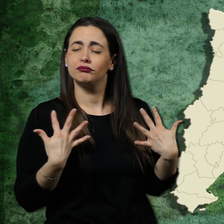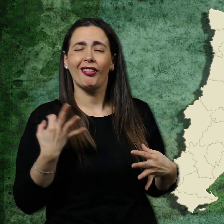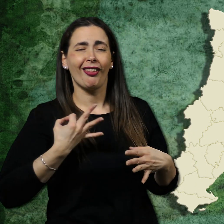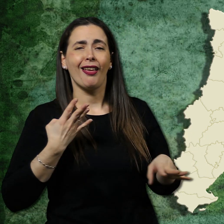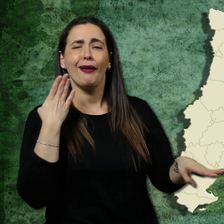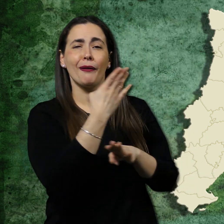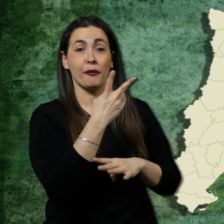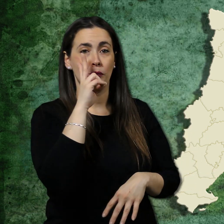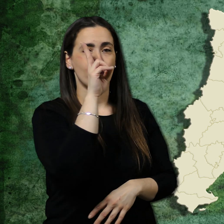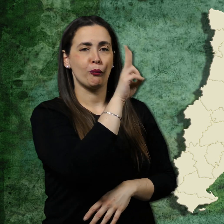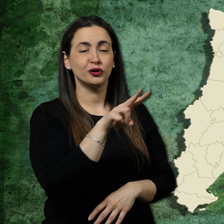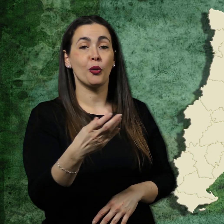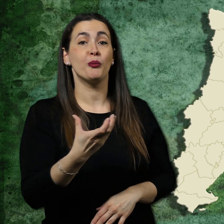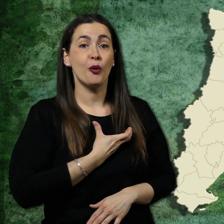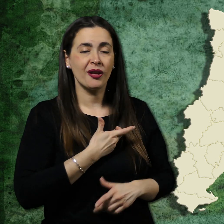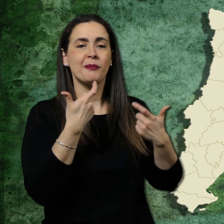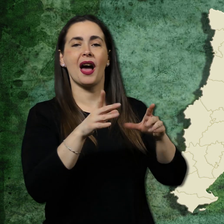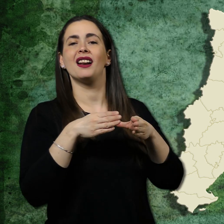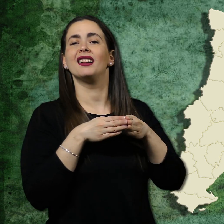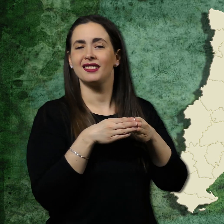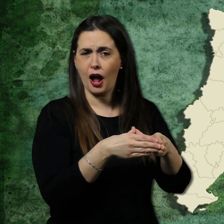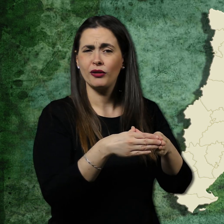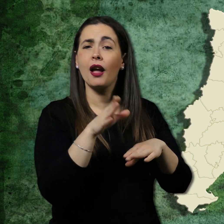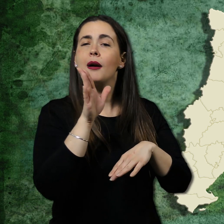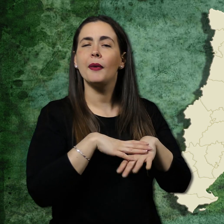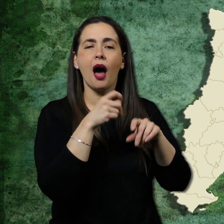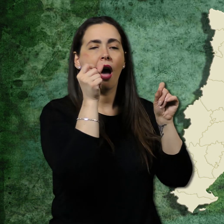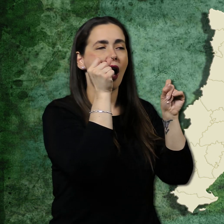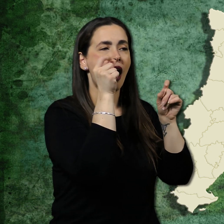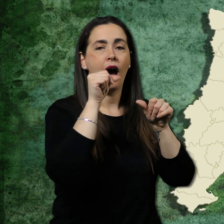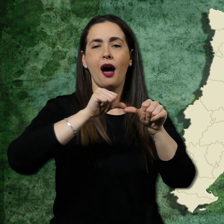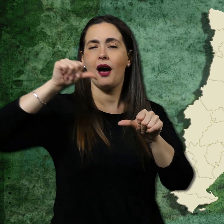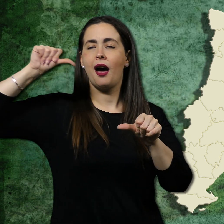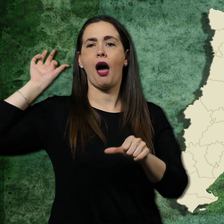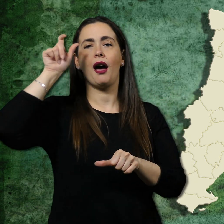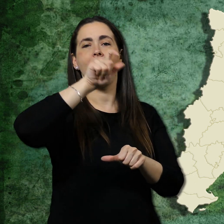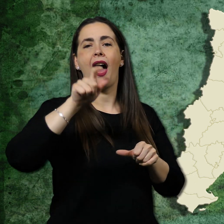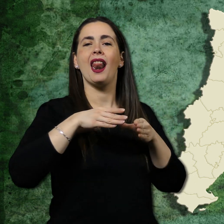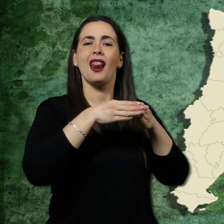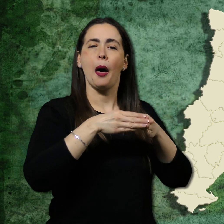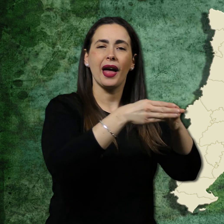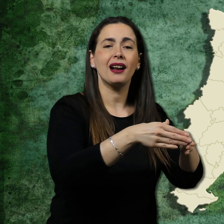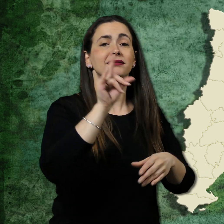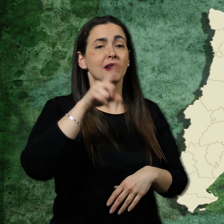És imprescindible una visita al Museu Municipal de Nàutica per descobrir l'herència dels navegants i mariners,